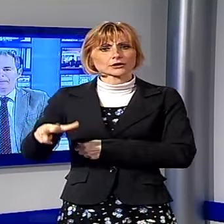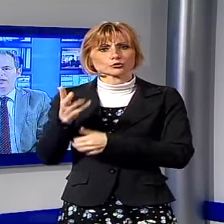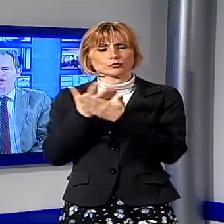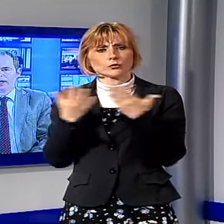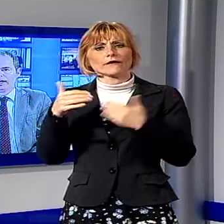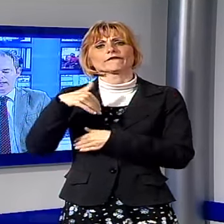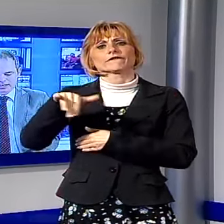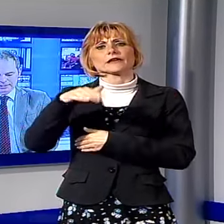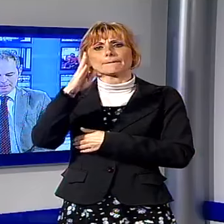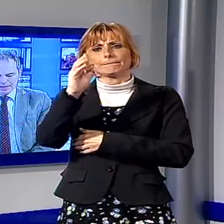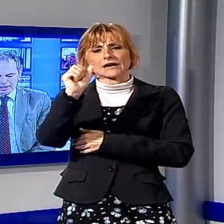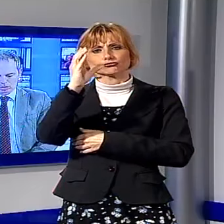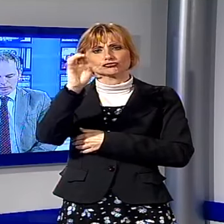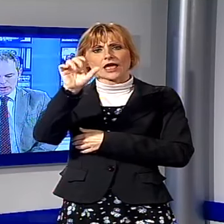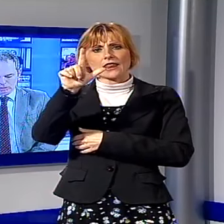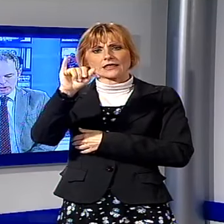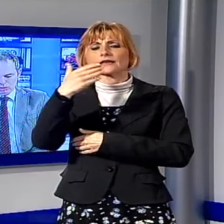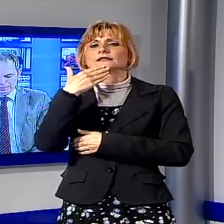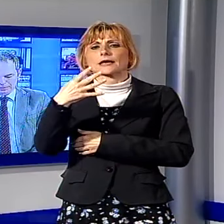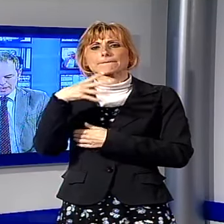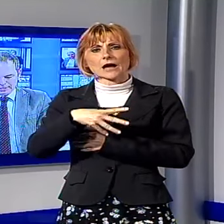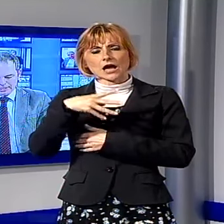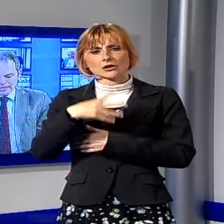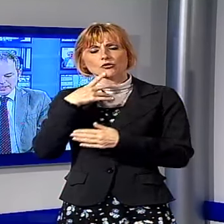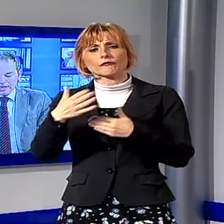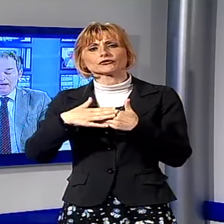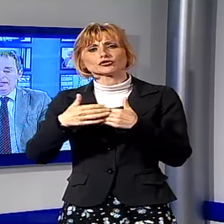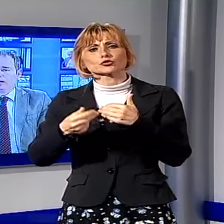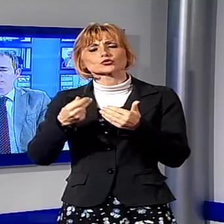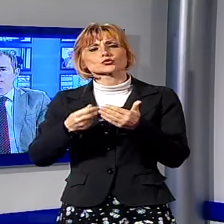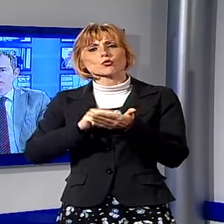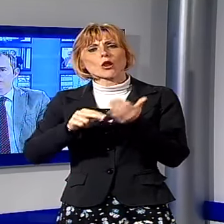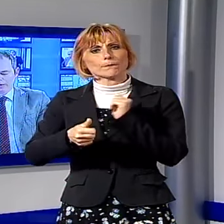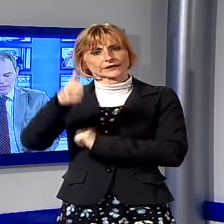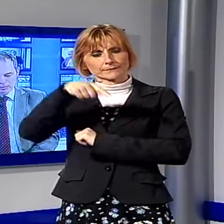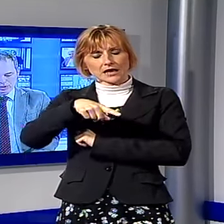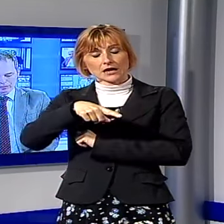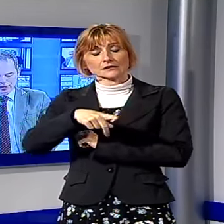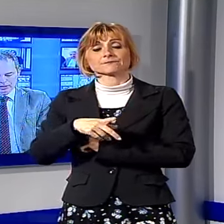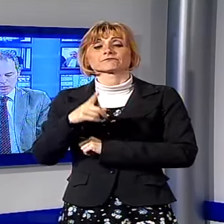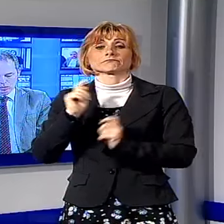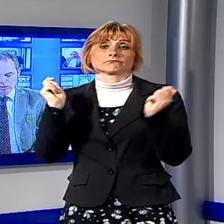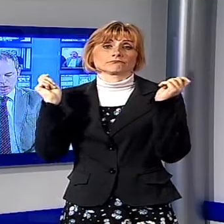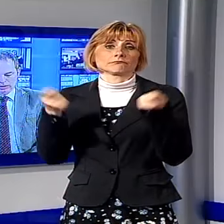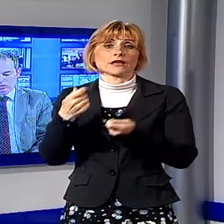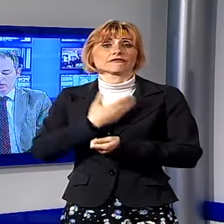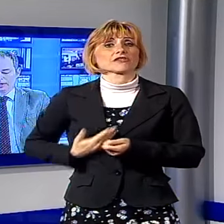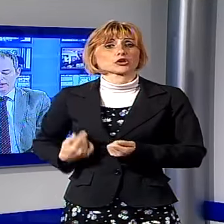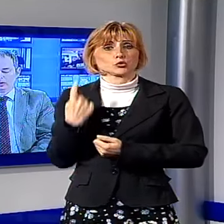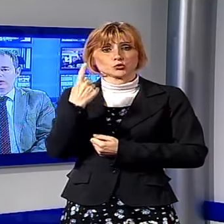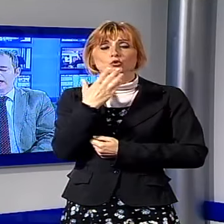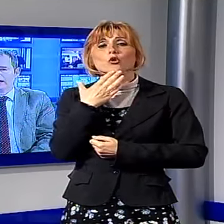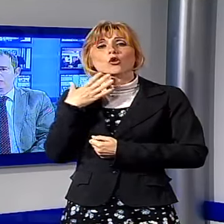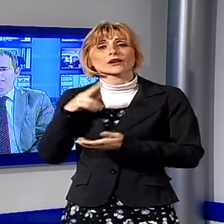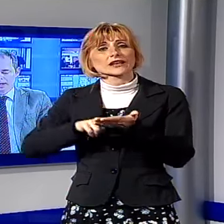di Via Baccelli a San Marco, vicino alle scuole primarie. I ladri hanno portato via una Fiat 1 di colore